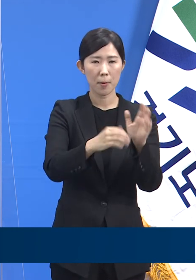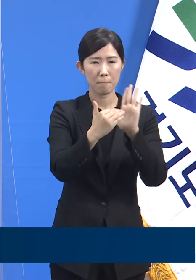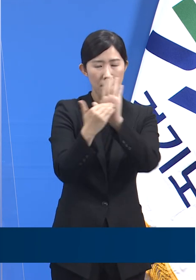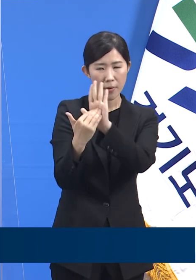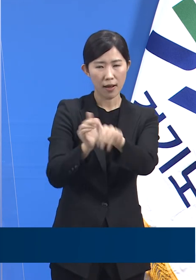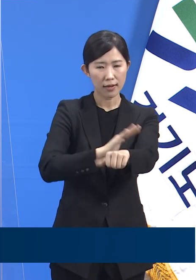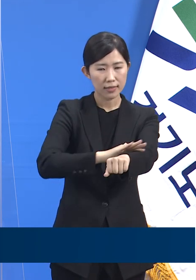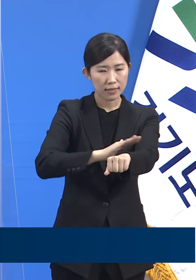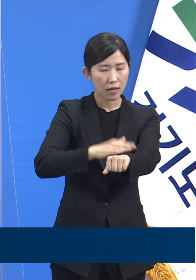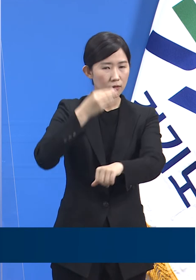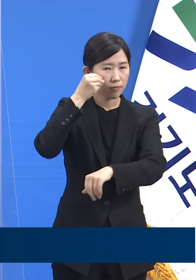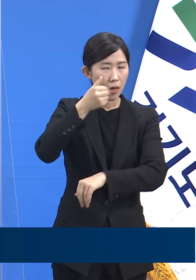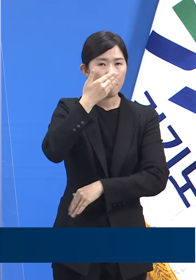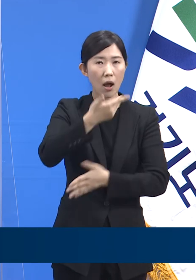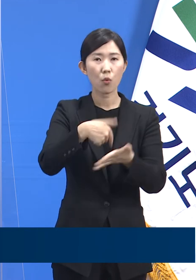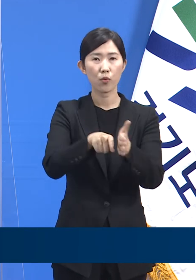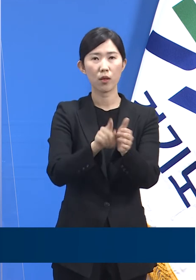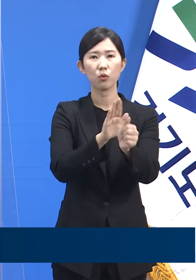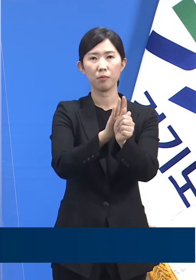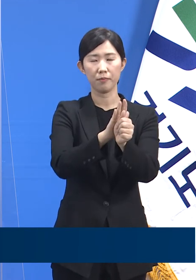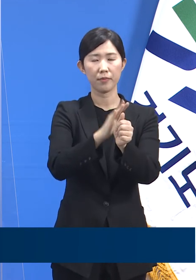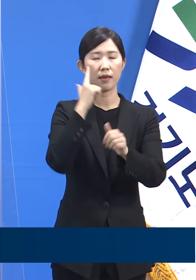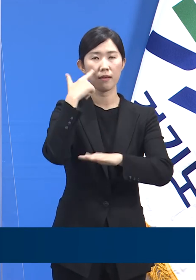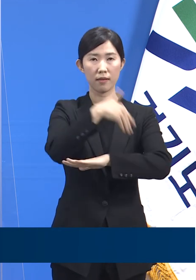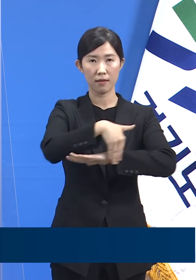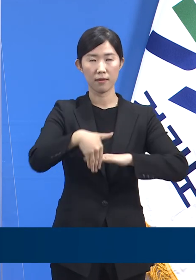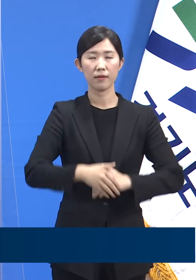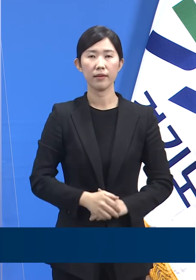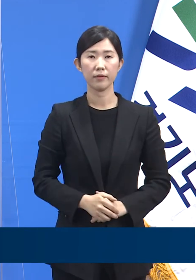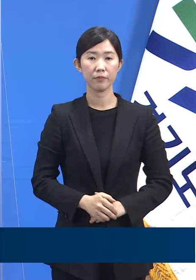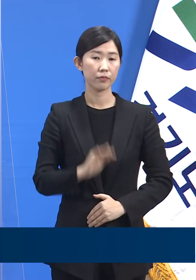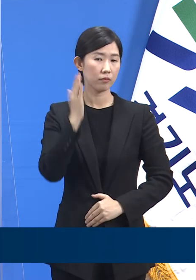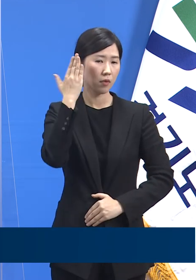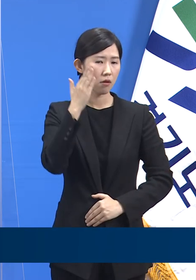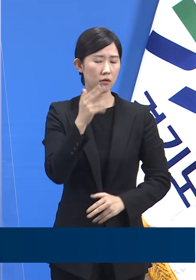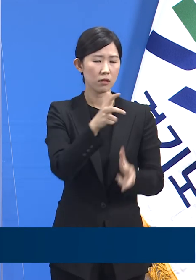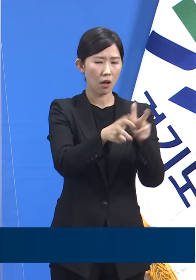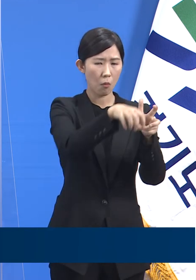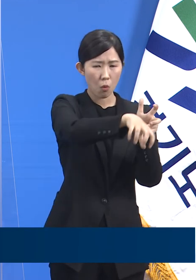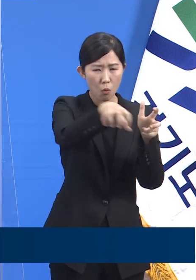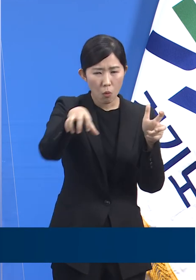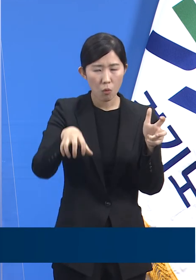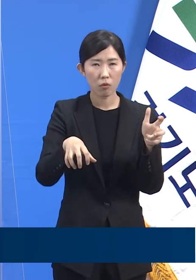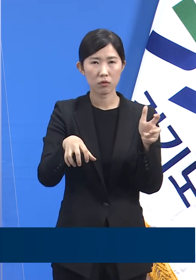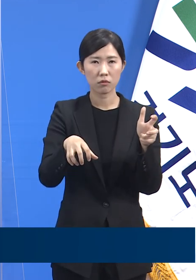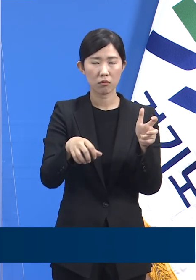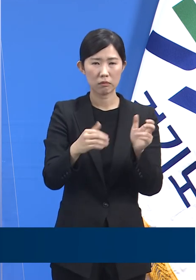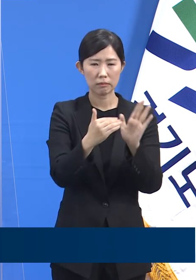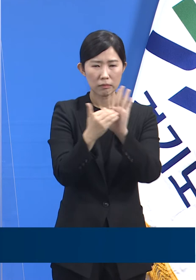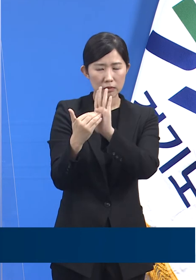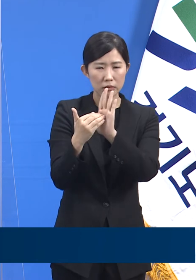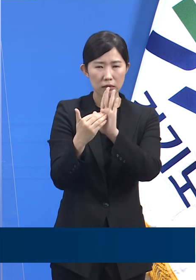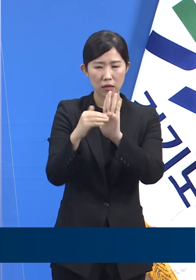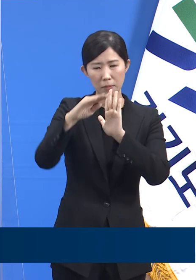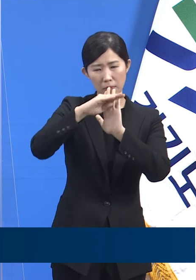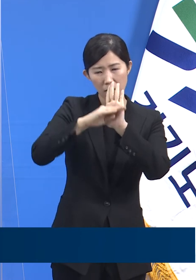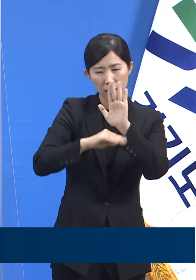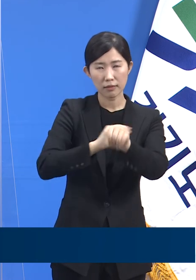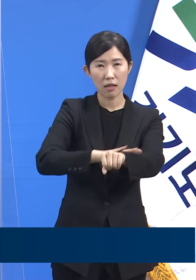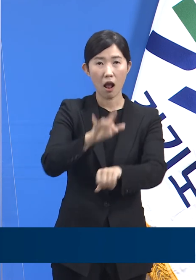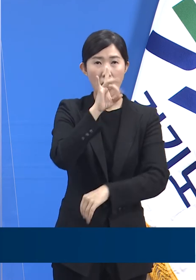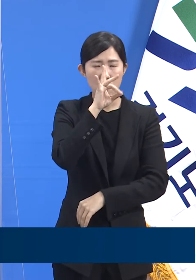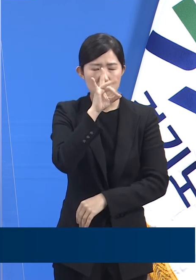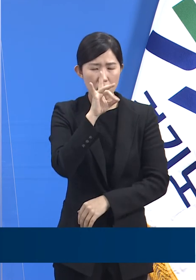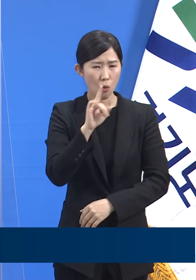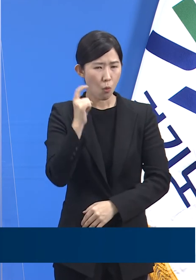것입니다. 최근 사업장 중심의 확산에서 발견되는 방역의 허점들을 면밀하게 분석해 보완하도록